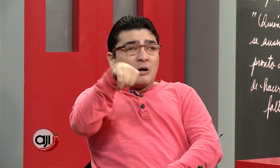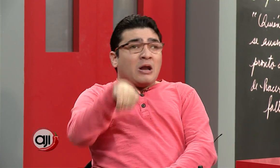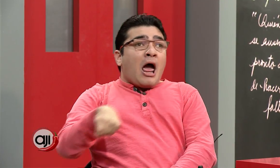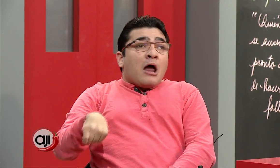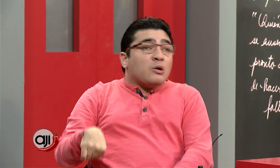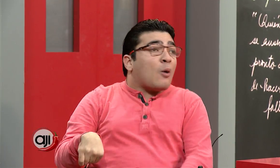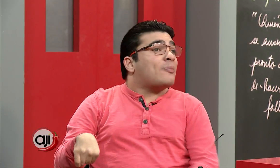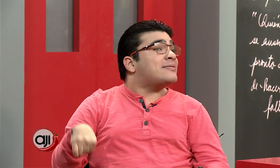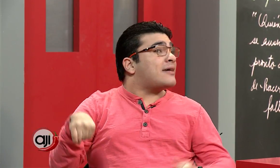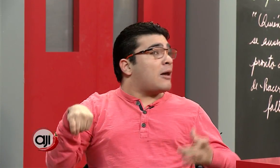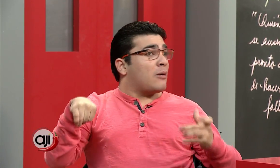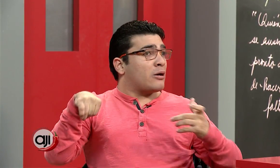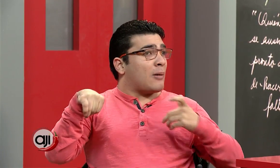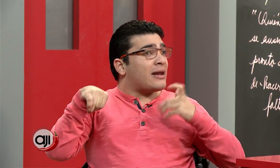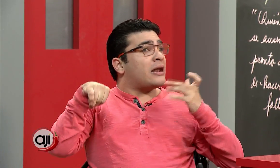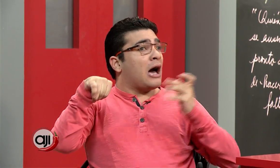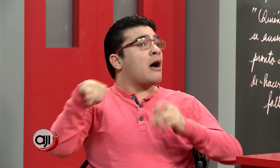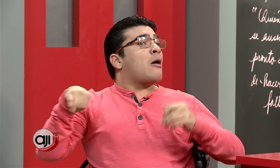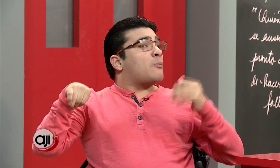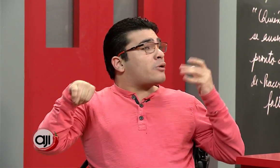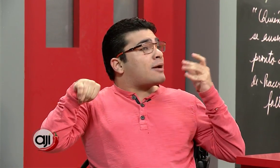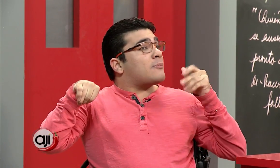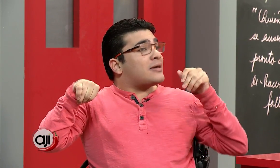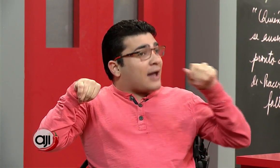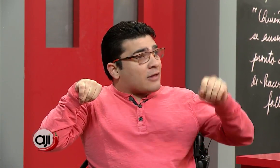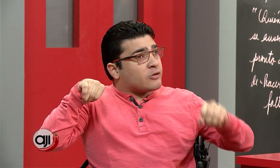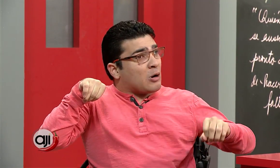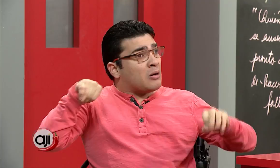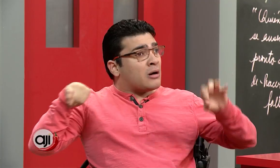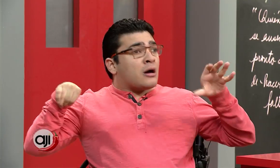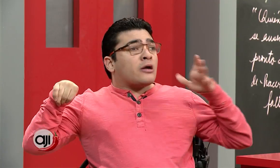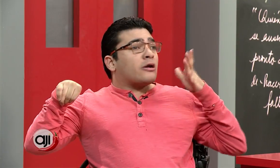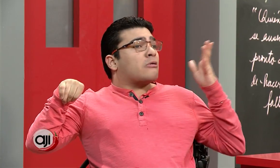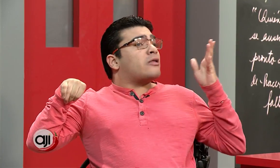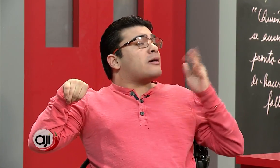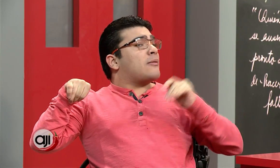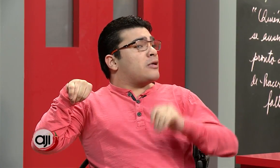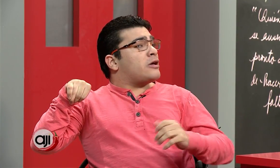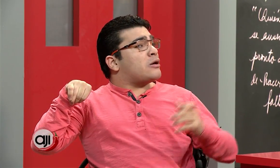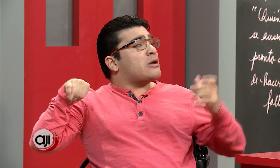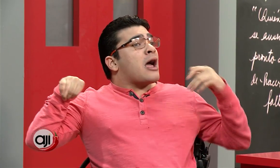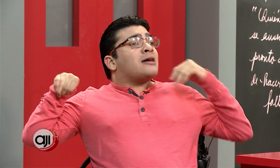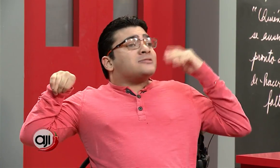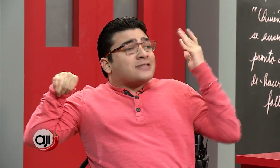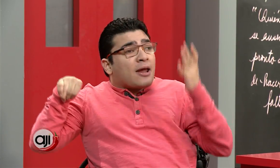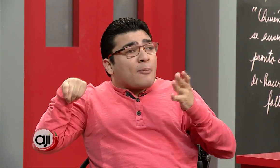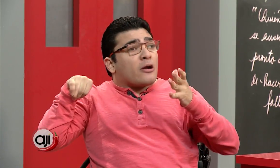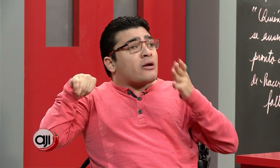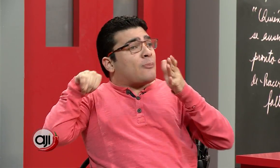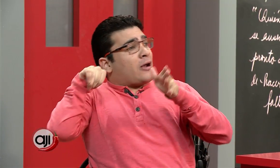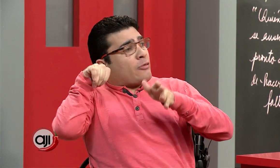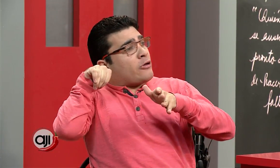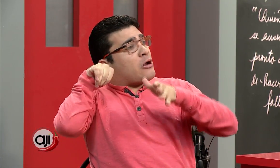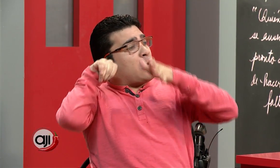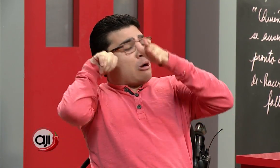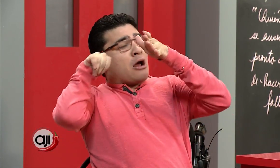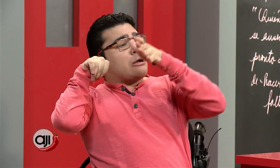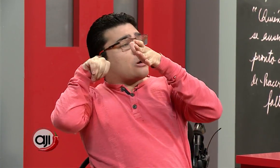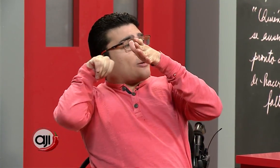no pinte de la mejor manera. Porque en mi caso, recuerden que me dieron 3 paros respiratorios, lo que